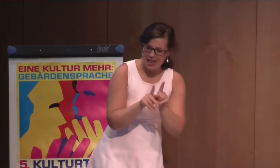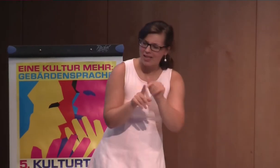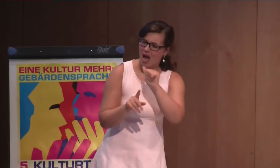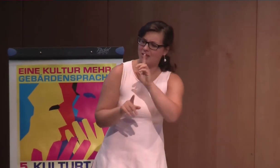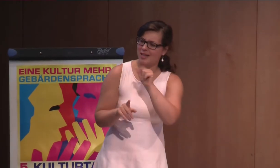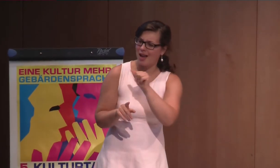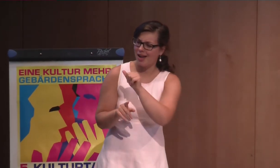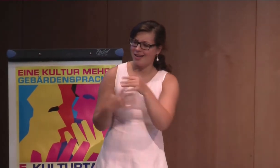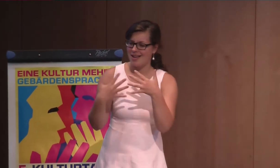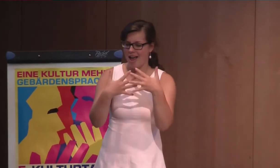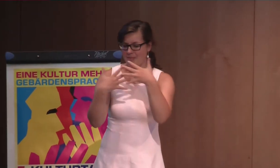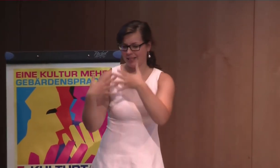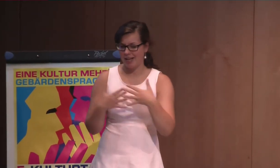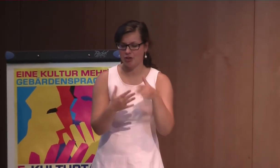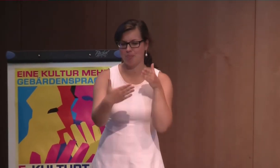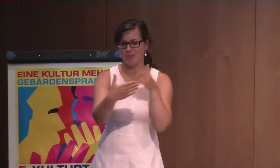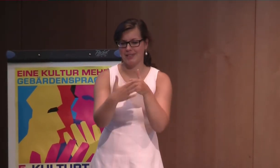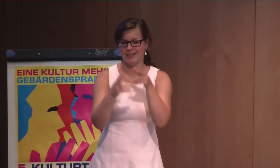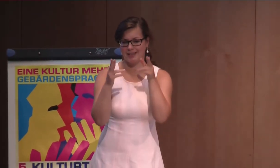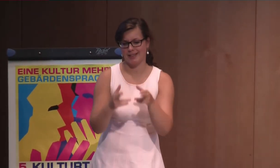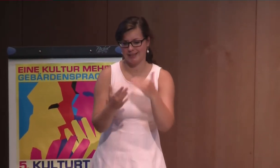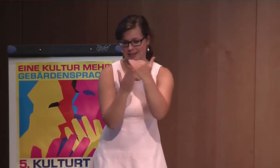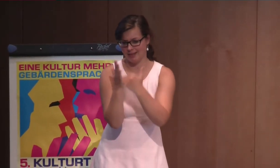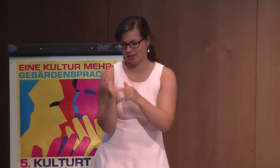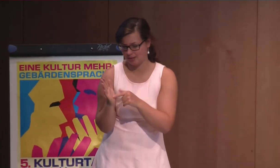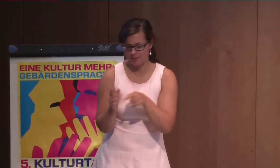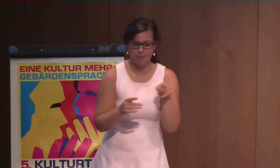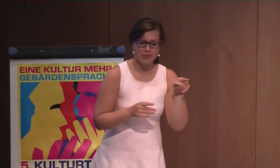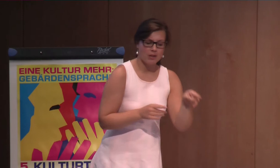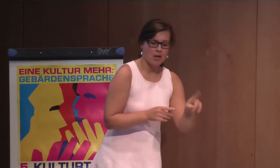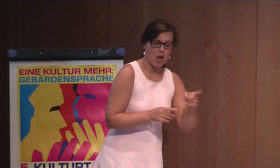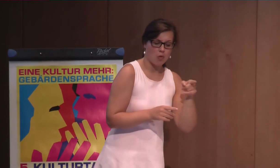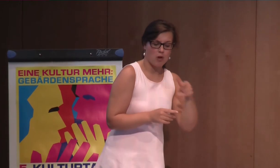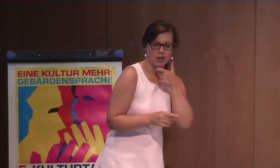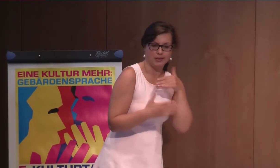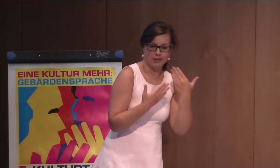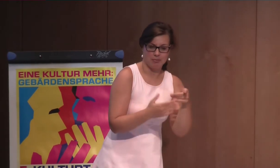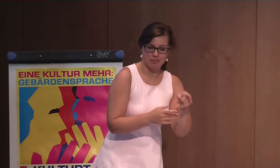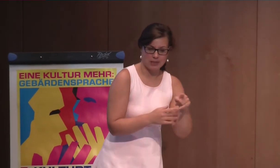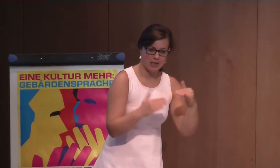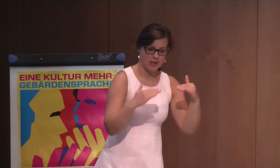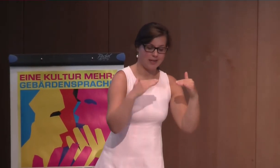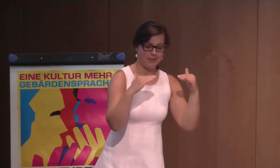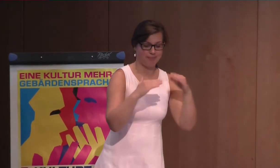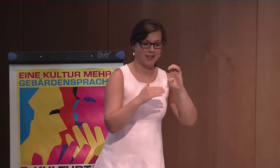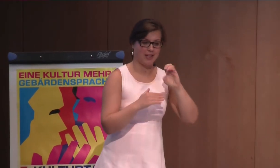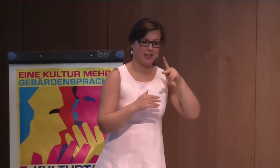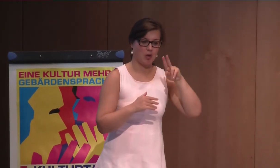Service, es gibt Gesetze, es gibt praktisch so fast wie ein ADA, Antidiskriminierungsgesetz wie in Amerika. Das ist fast die